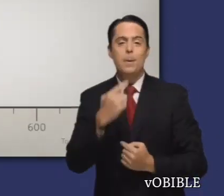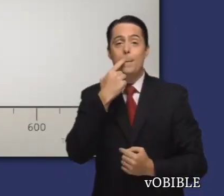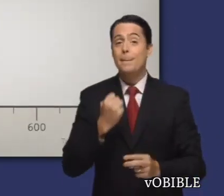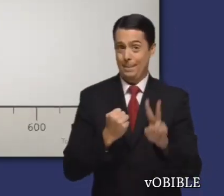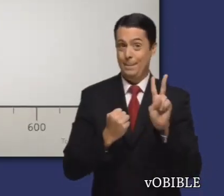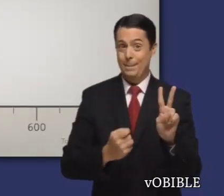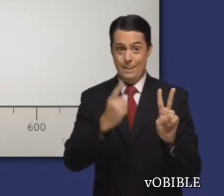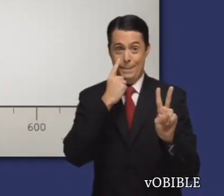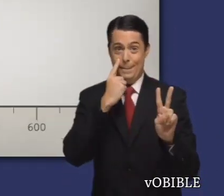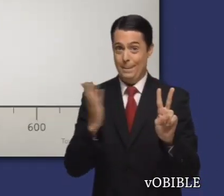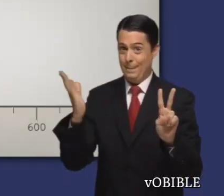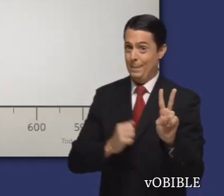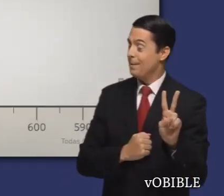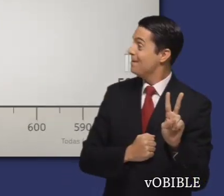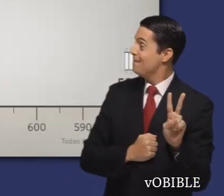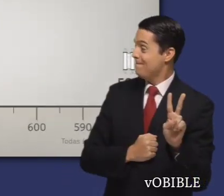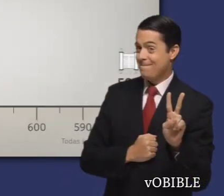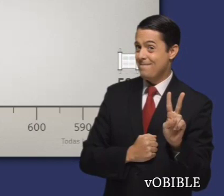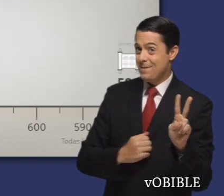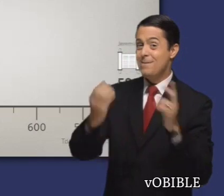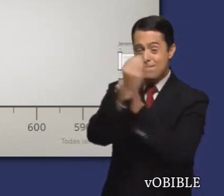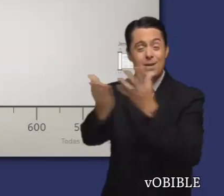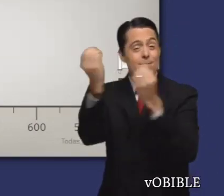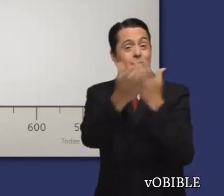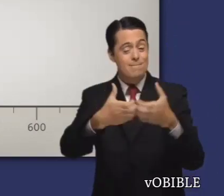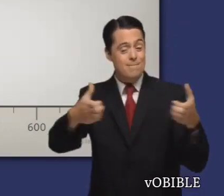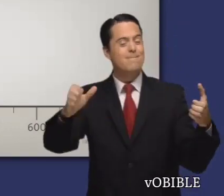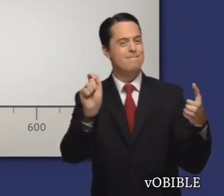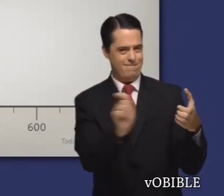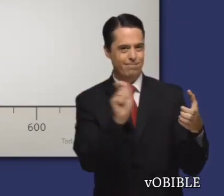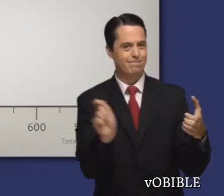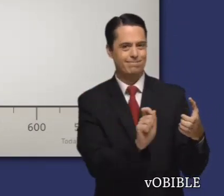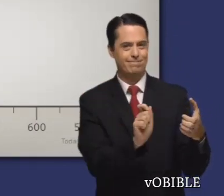Nahum vivió en la misma época que los profetas Sofonías y Jeremías.